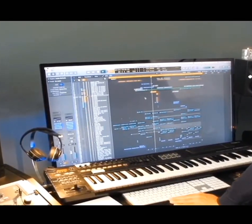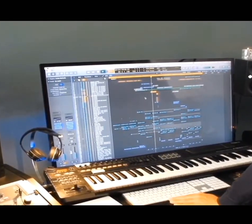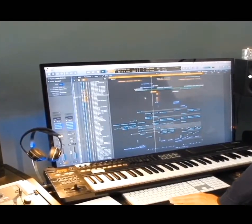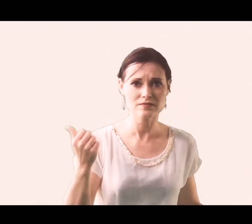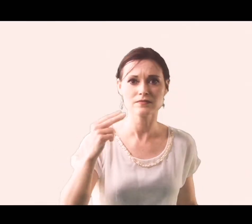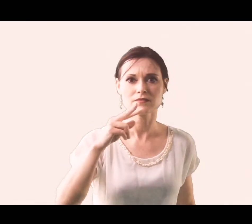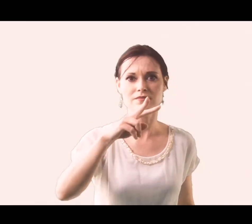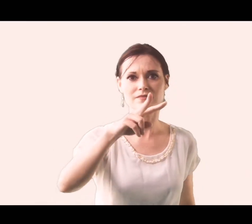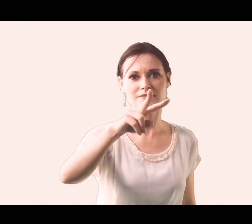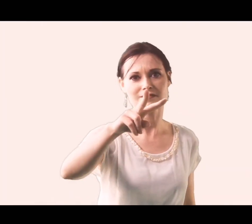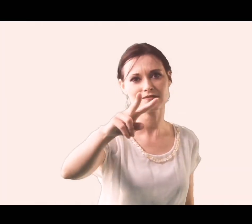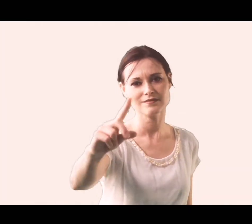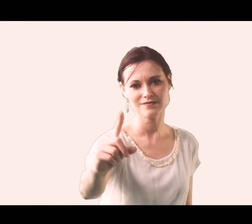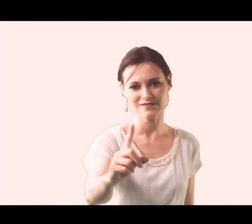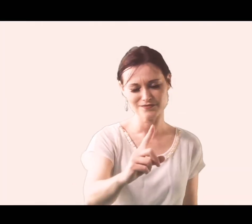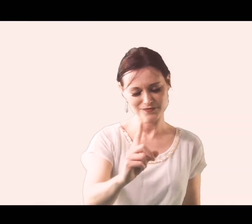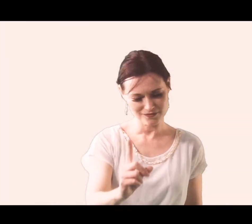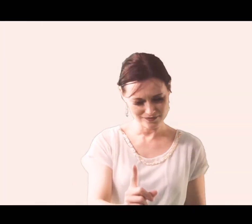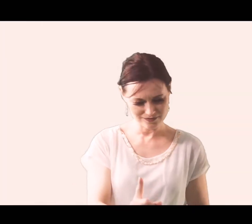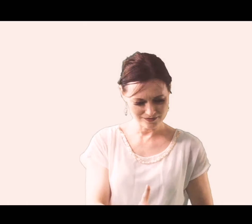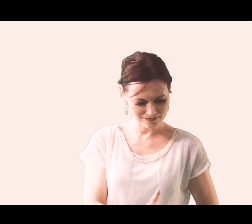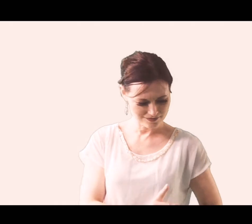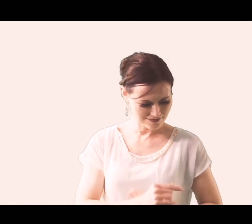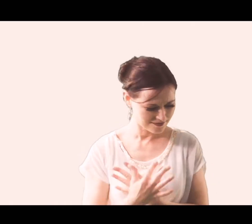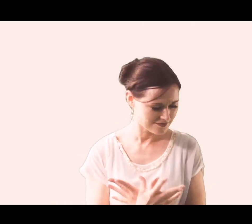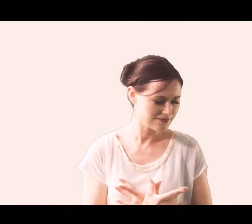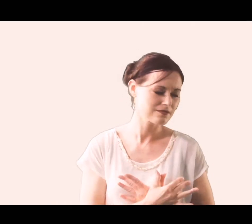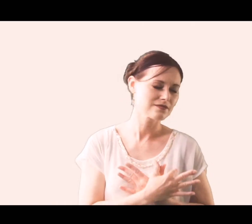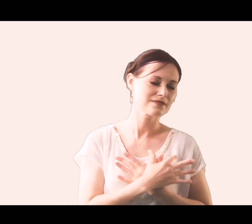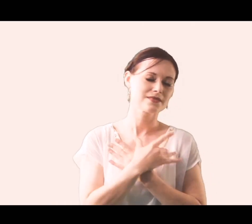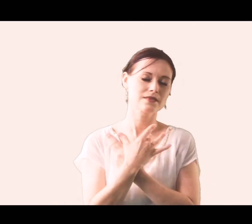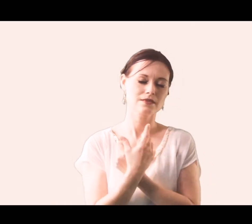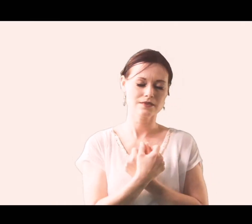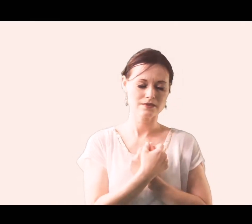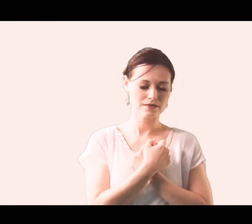Quand j'ai vu dans tes yeux une lumière éternelle